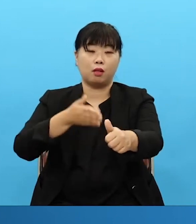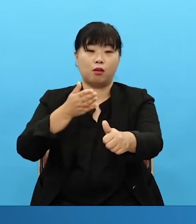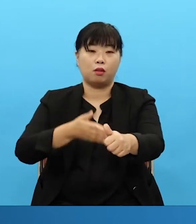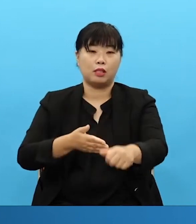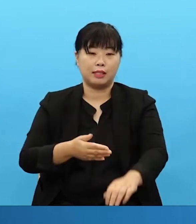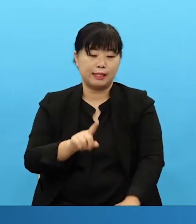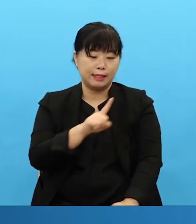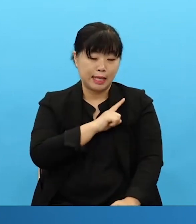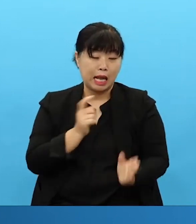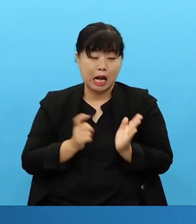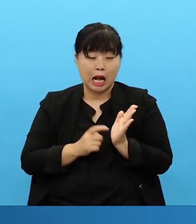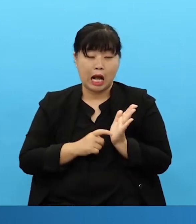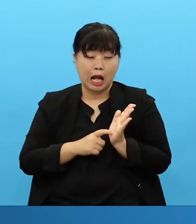Begin with the most urgent thing.